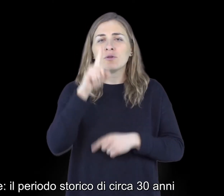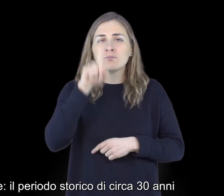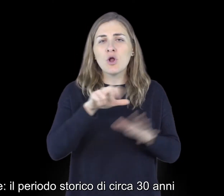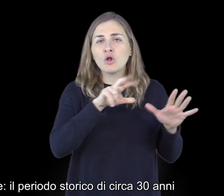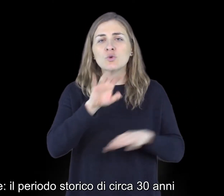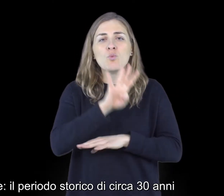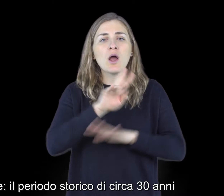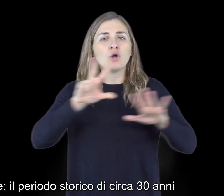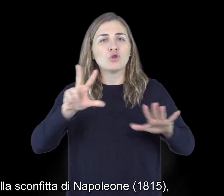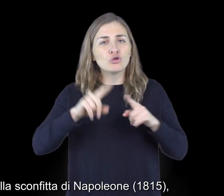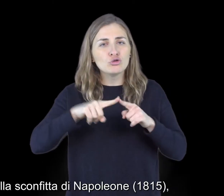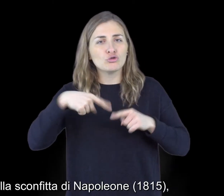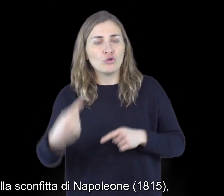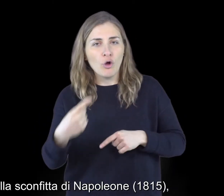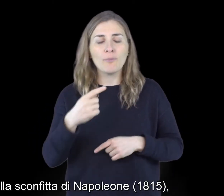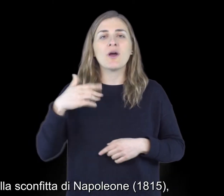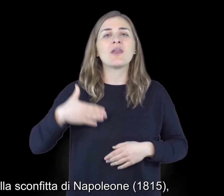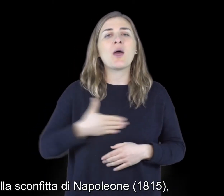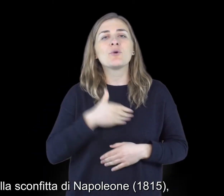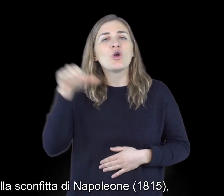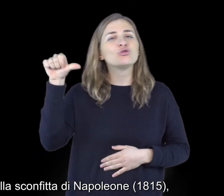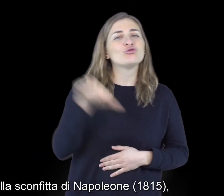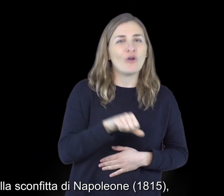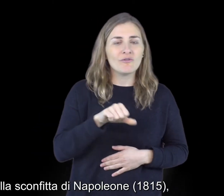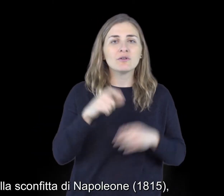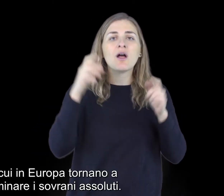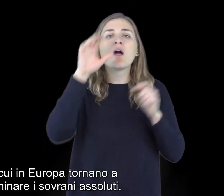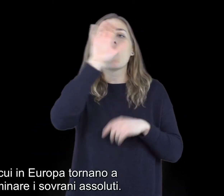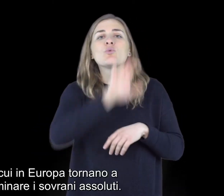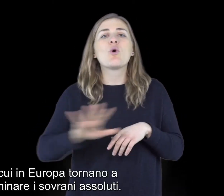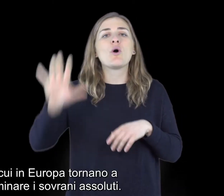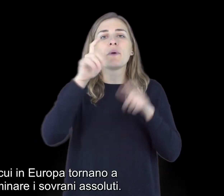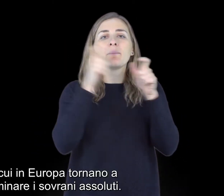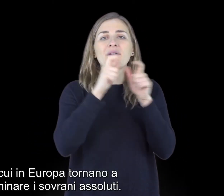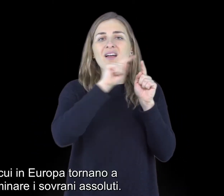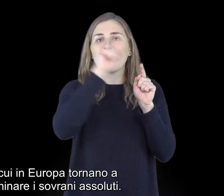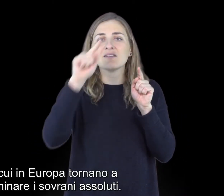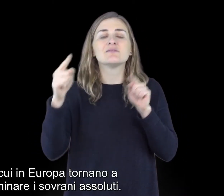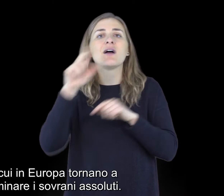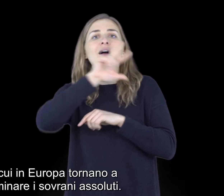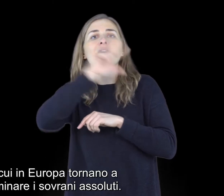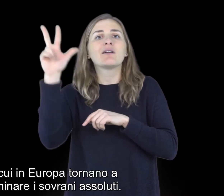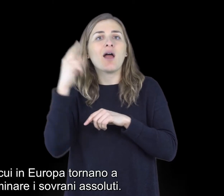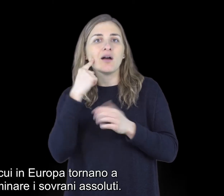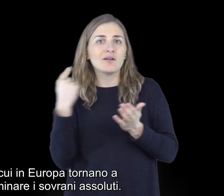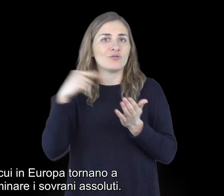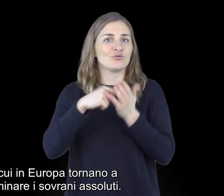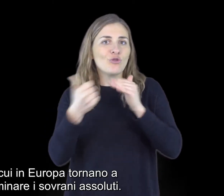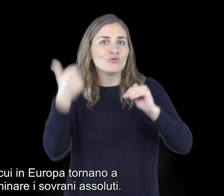Restaurazione, il periodo storico di circa 30 anni successivo alla sconfitta di Napoleone, 1815, in cui in Europa tornano a